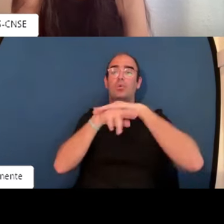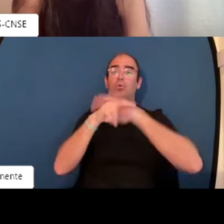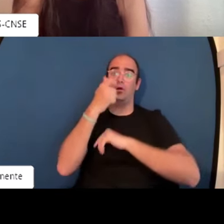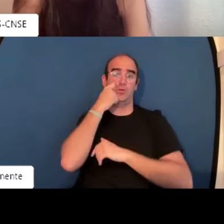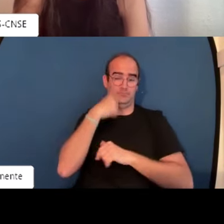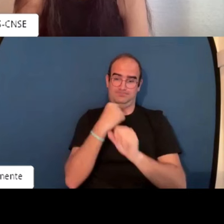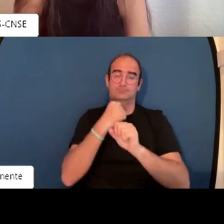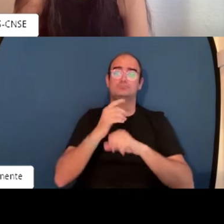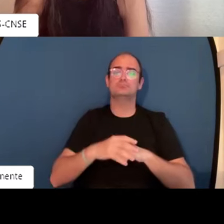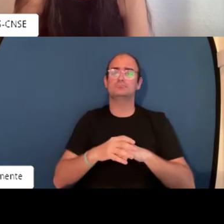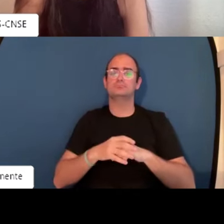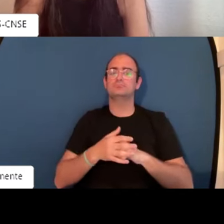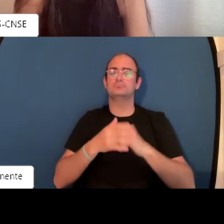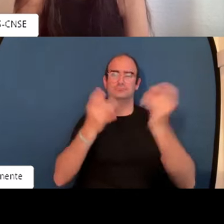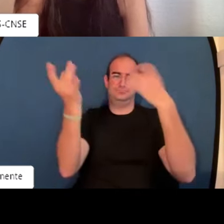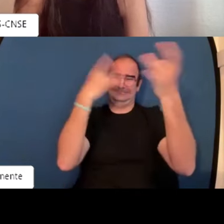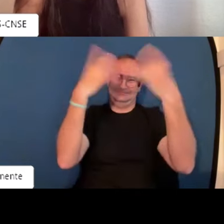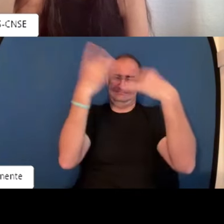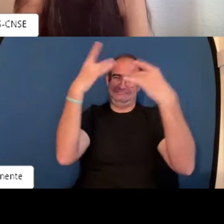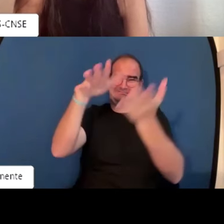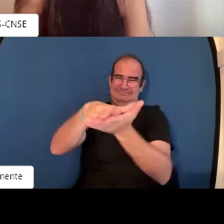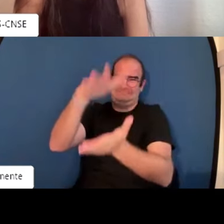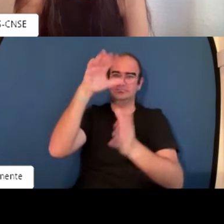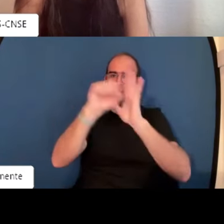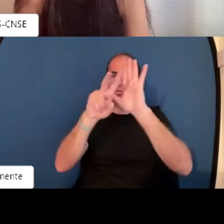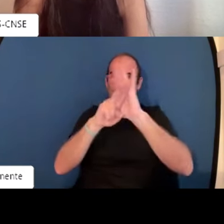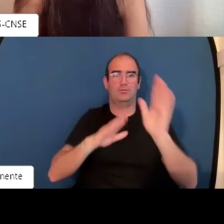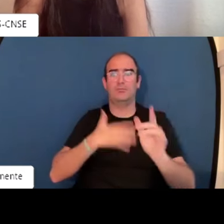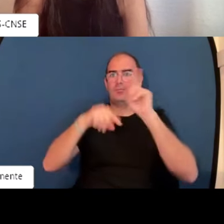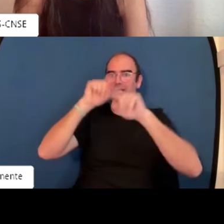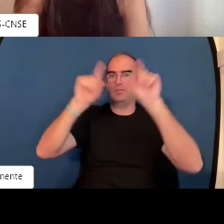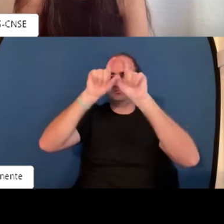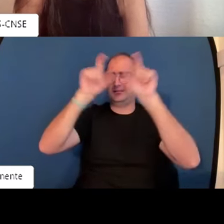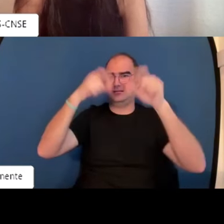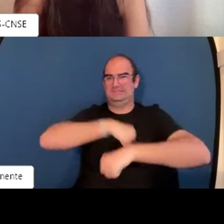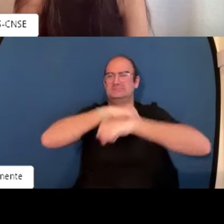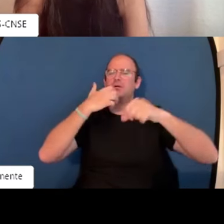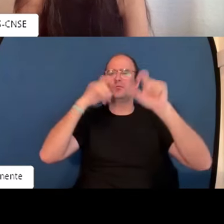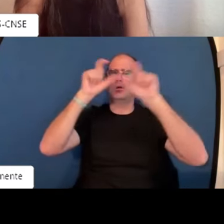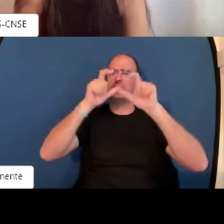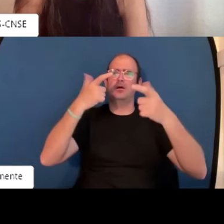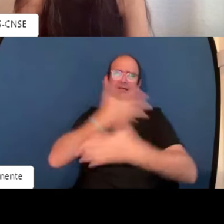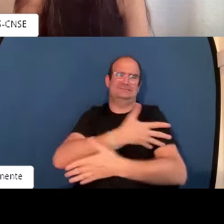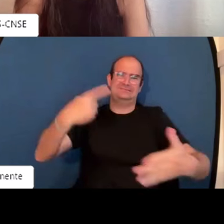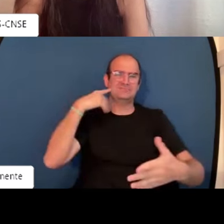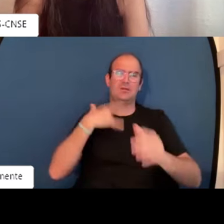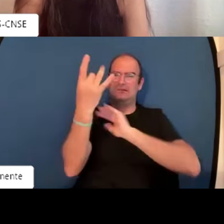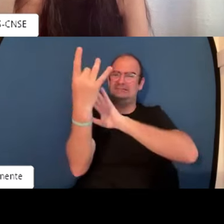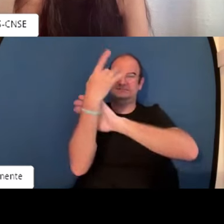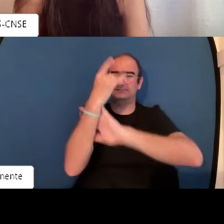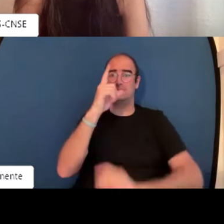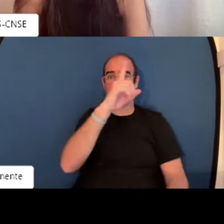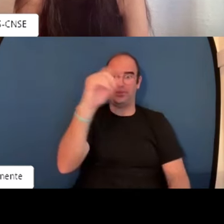pero es verdad que el trabajo de recursos humanos a mí al día me llegan muchísimos muchísimos